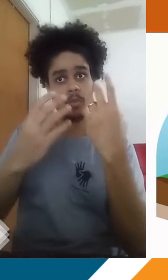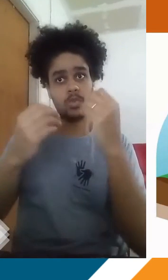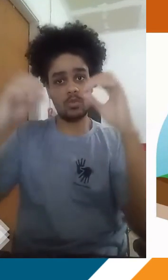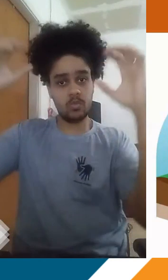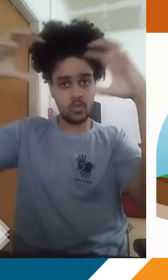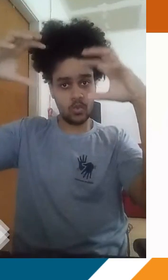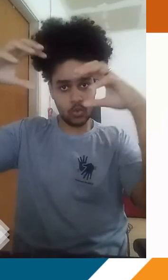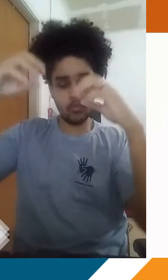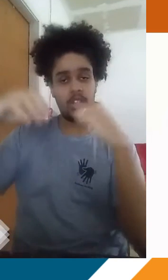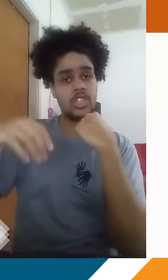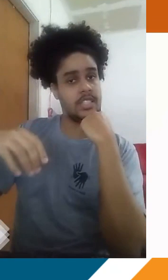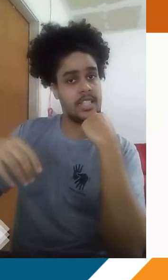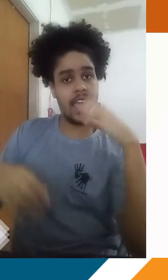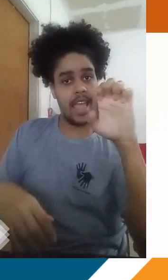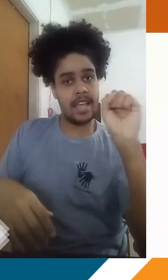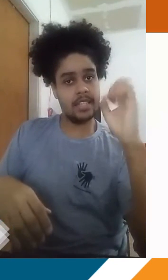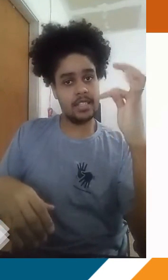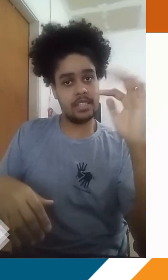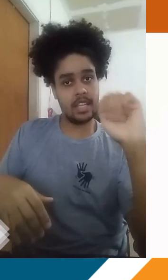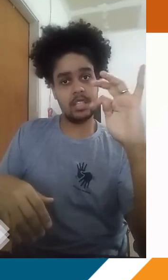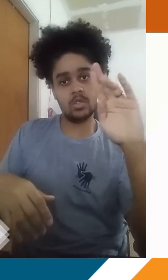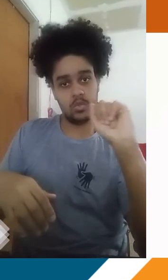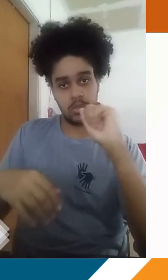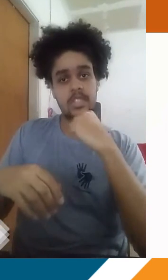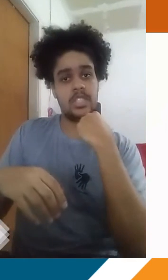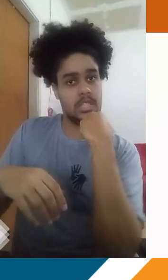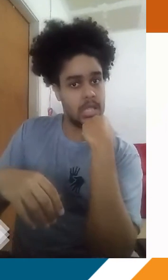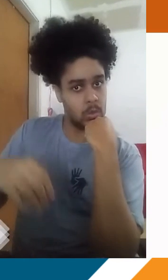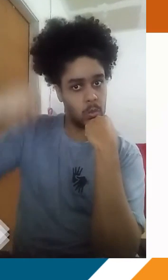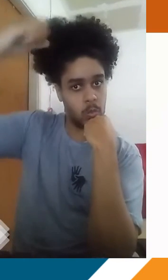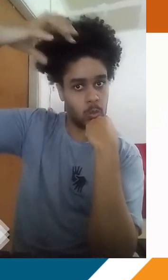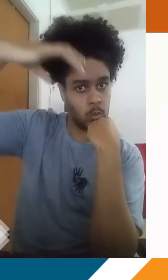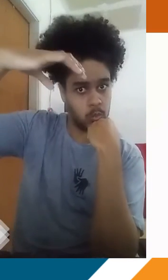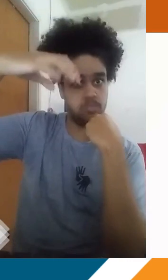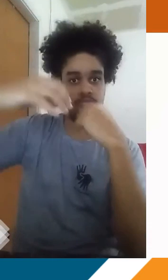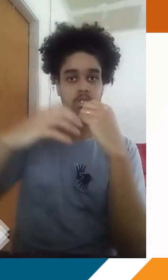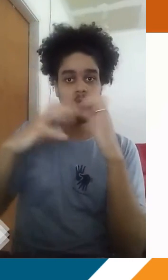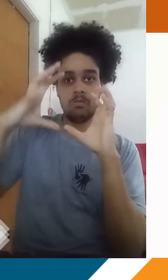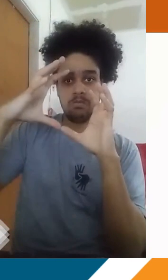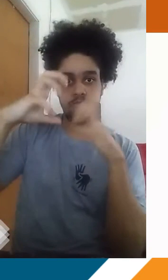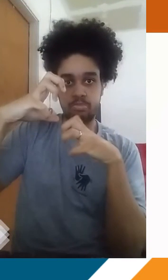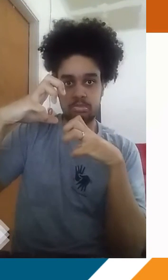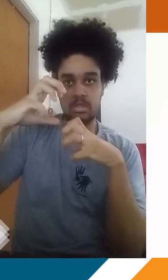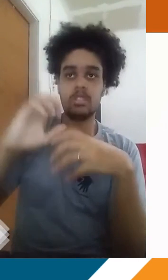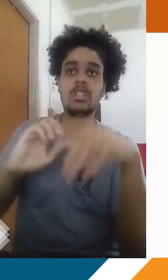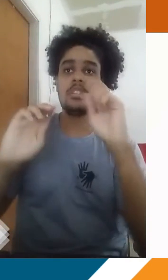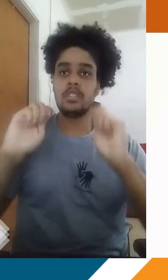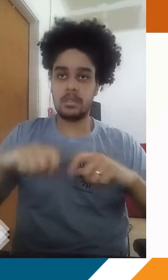tempo à sal dessa chuva. Trouxe aí algumas fotografias para vocês que representam, são fotografias reais, assim, né?